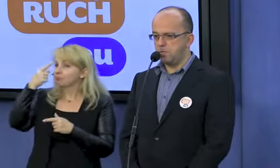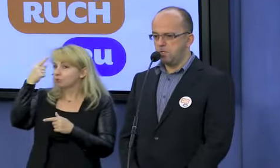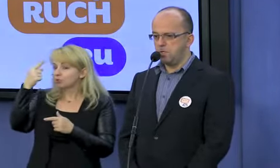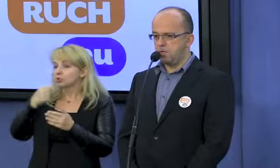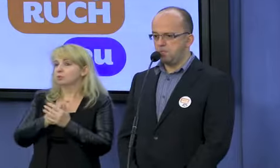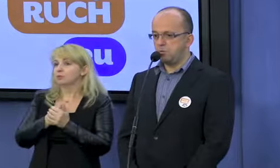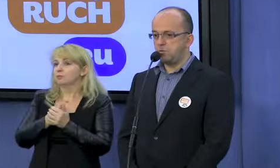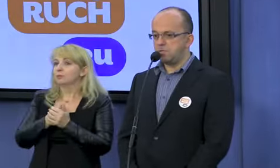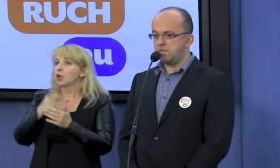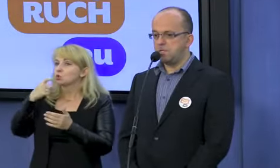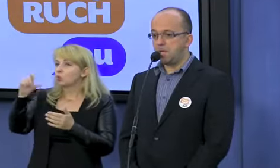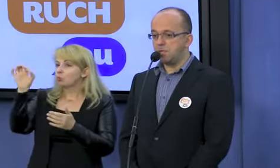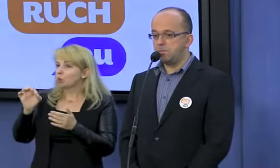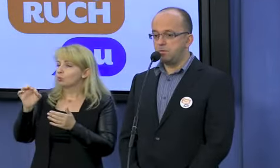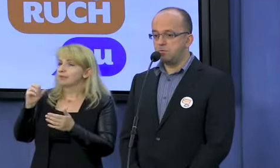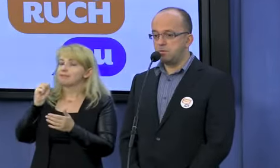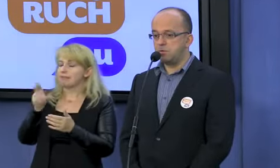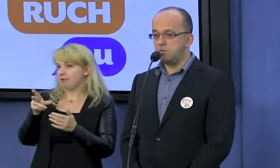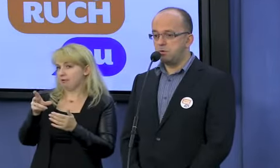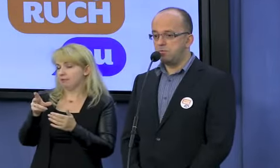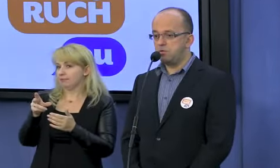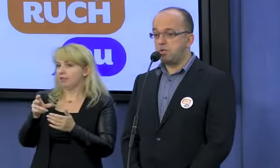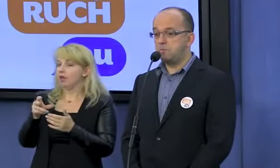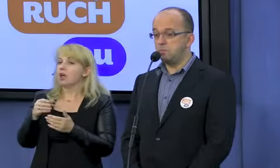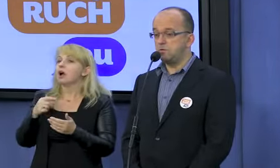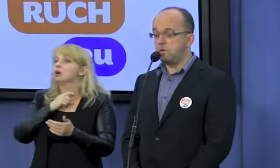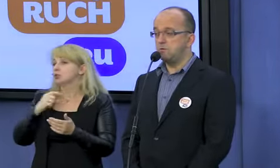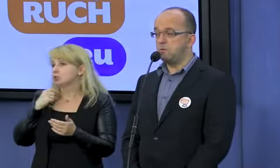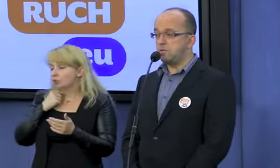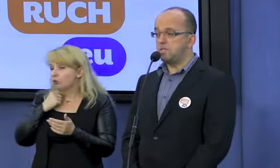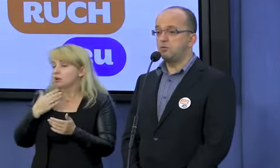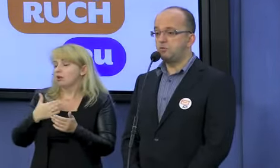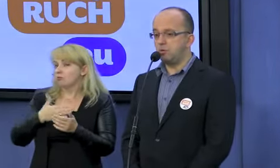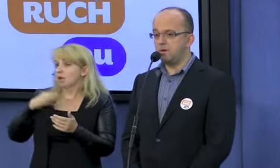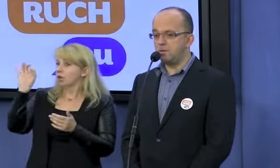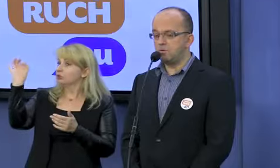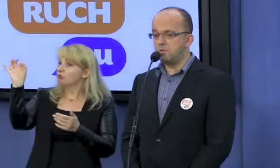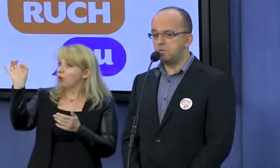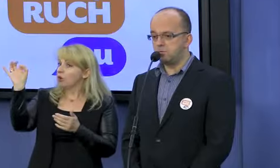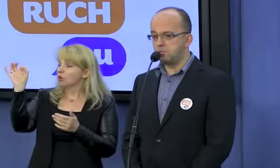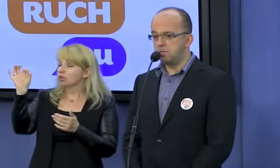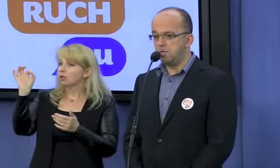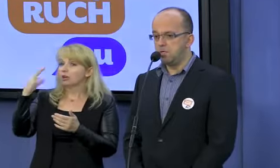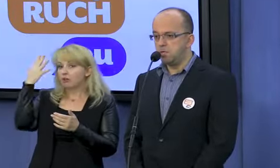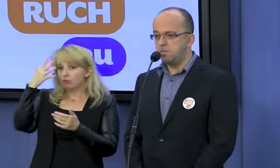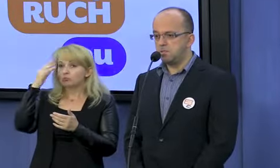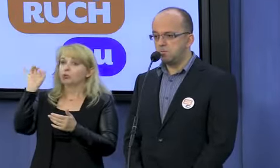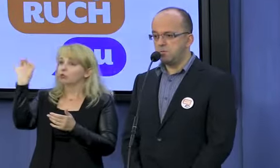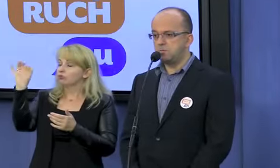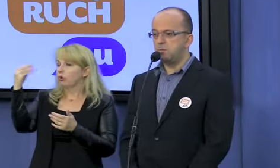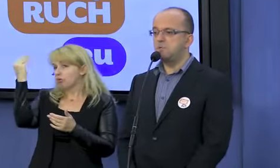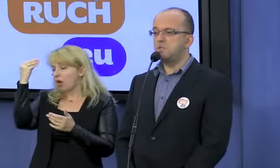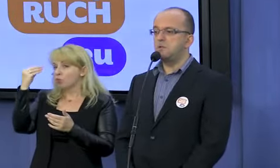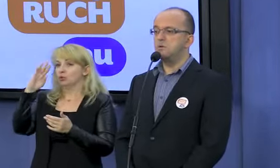że w stu procentach tak, ponieważ duchowni czerpią swój autorytet z kościoła jako instytucji i